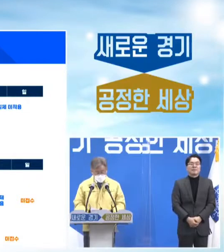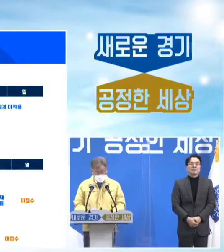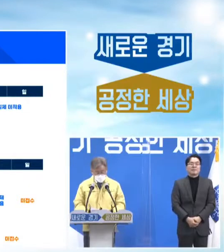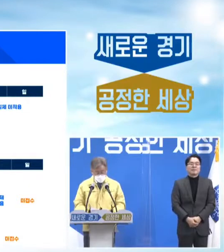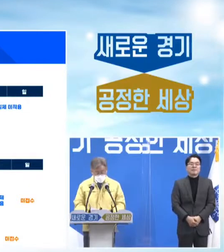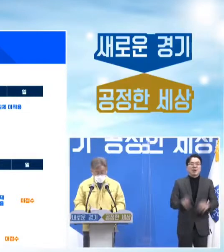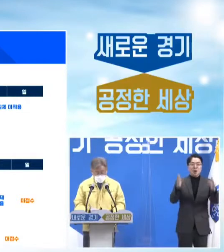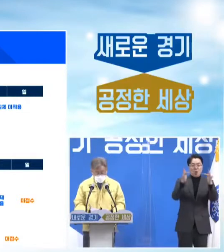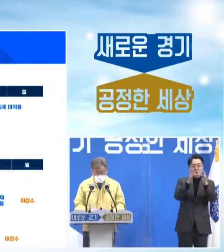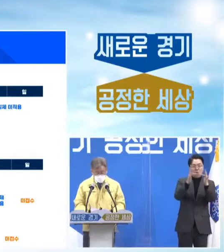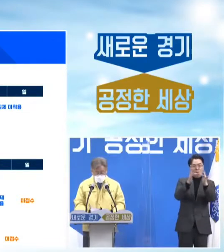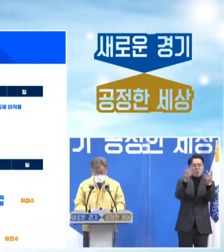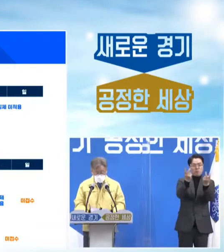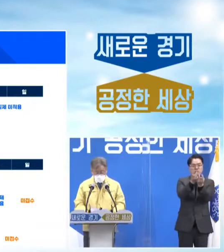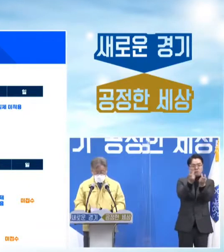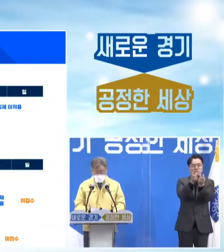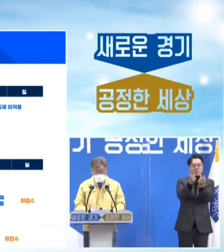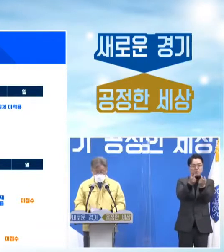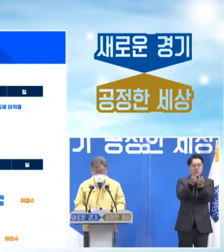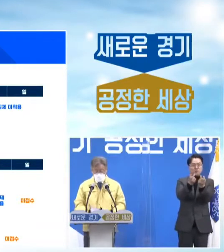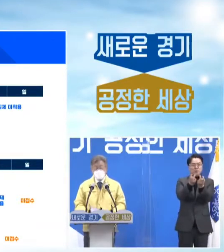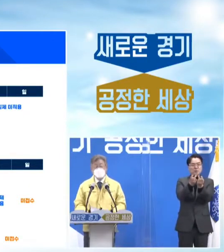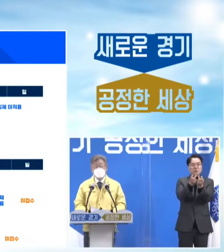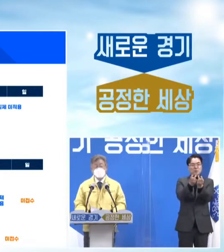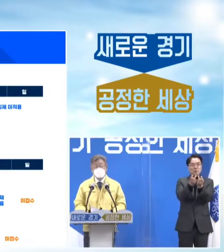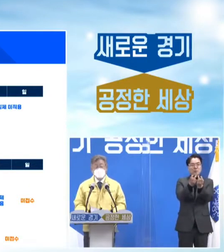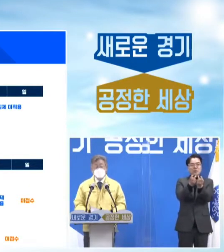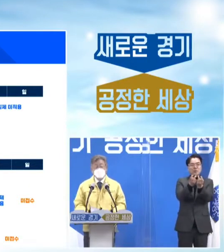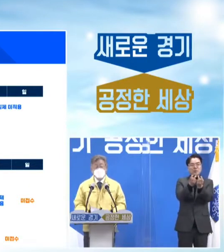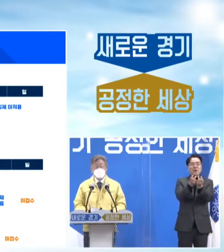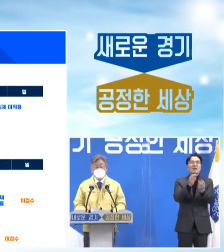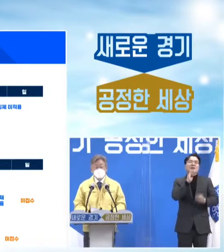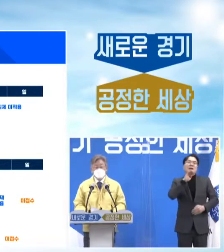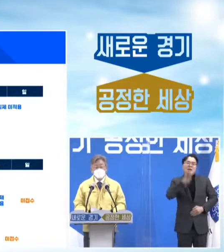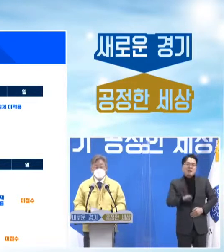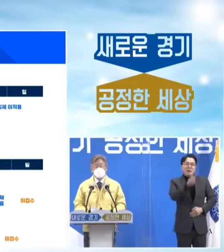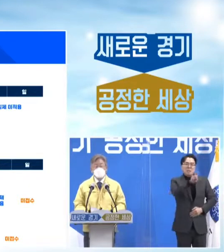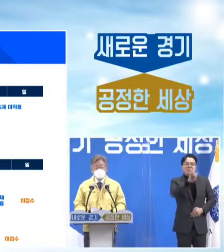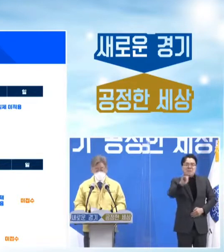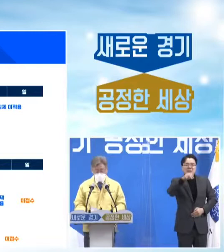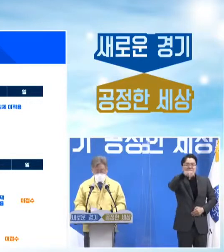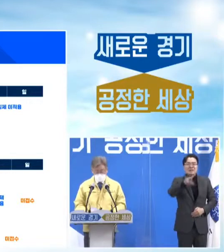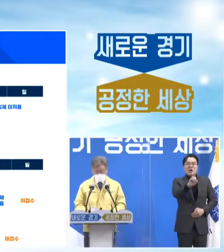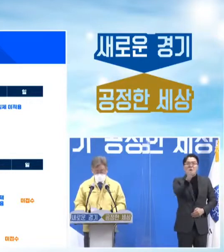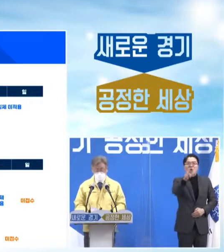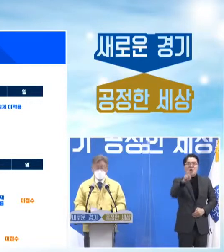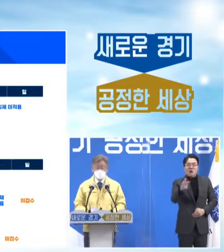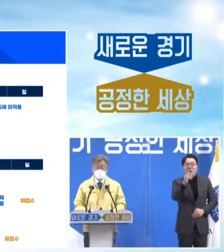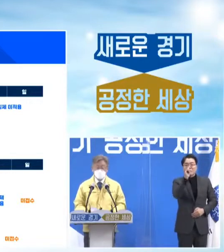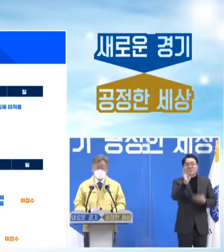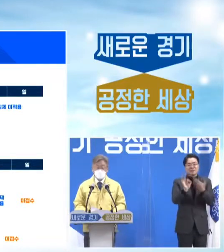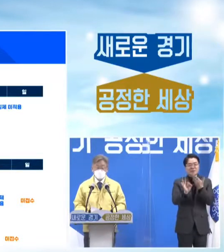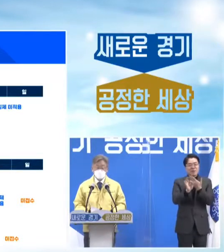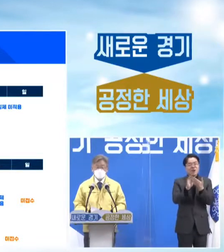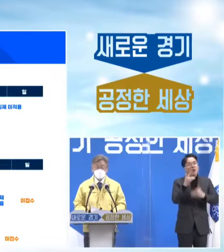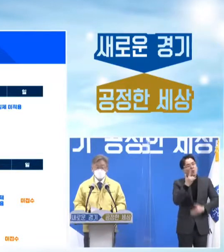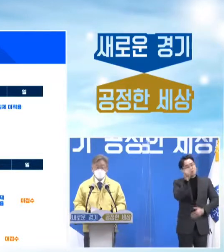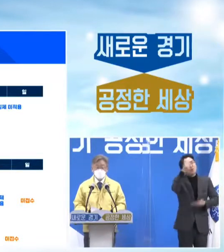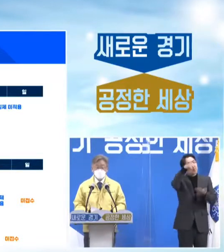온라인 방식은 주민등록에 함께 되어 있는 미성년 가족의 경우에 부모께서 또는